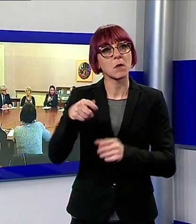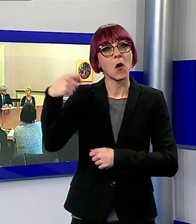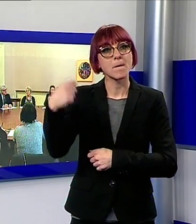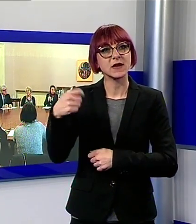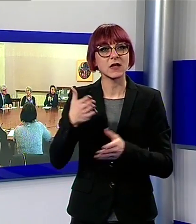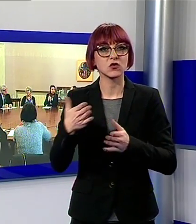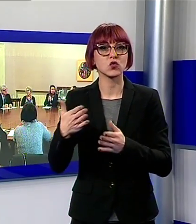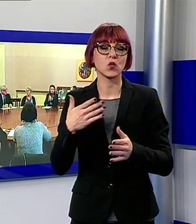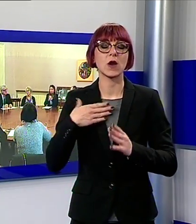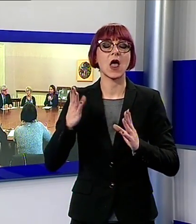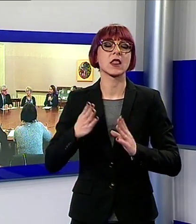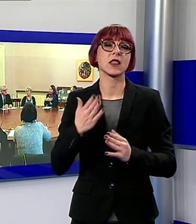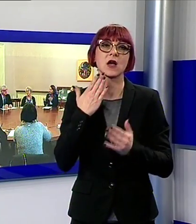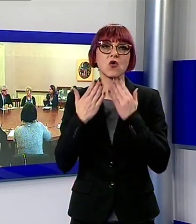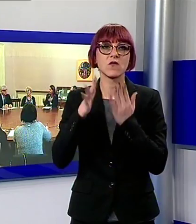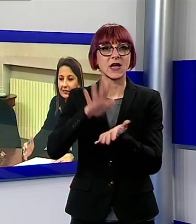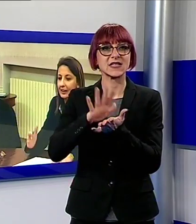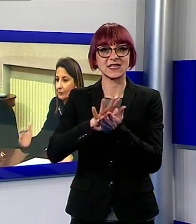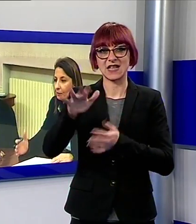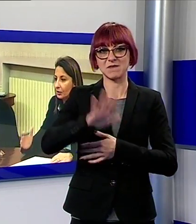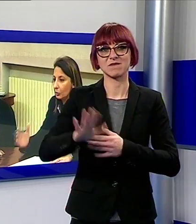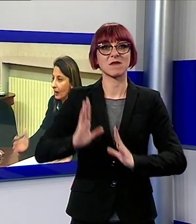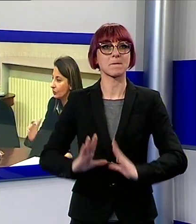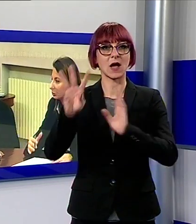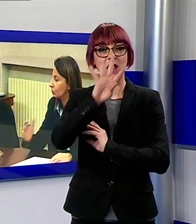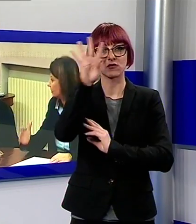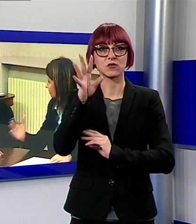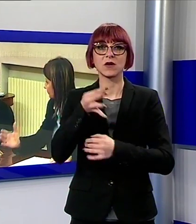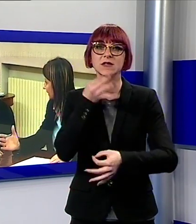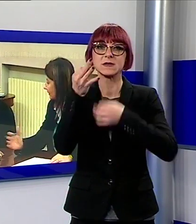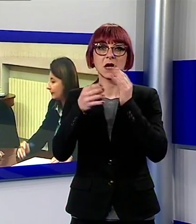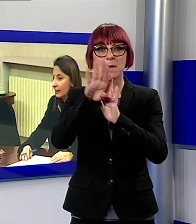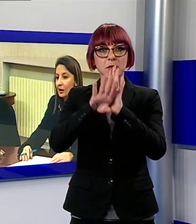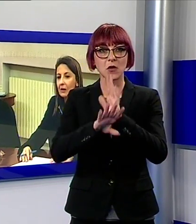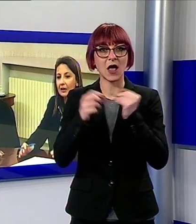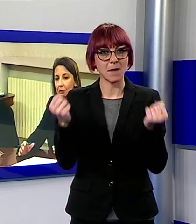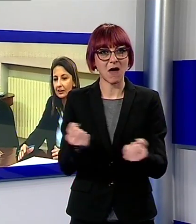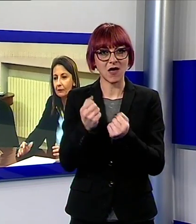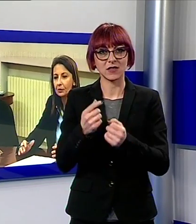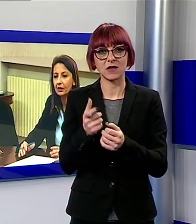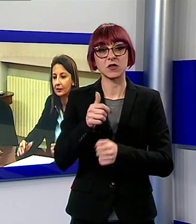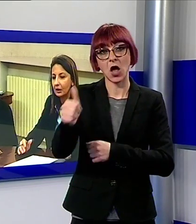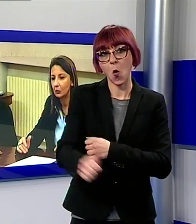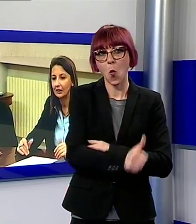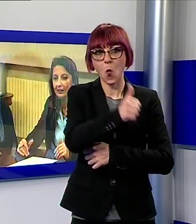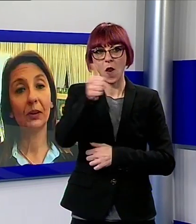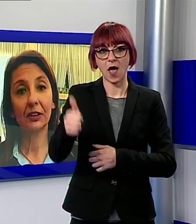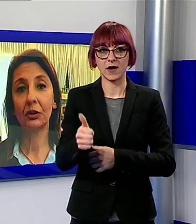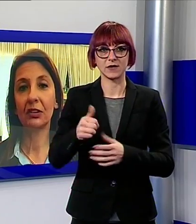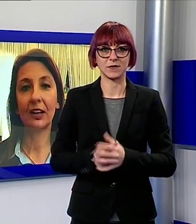Ducale ha annunciato che è in fase di preparazione un ricco programma di iniziative che proseguiranno per tutto l'anno il 2018 sarà